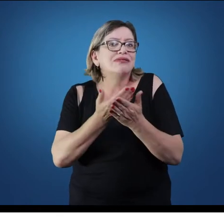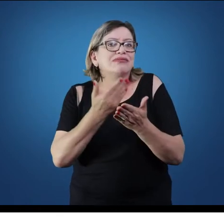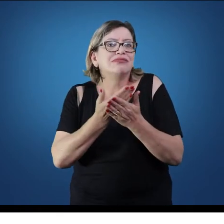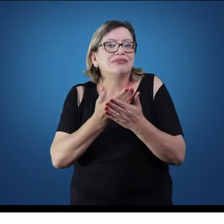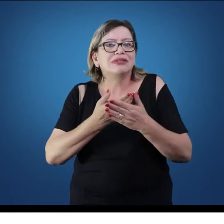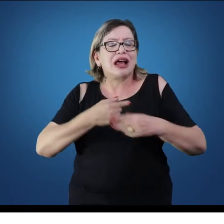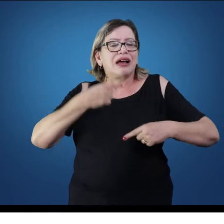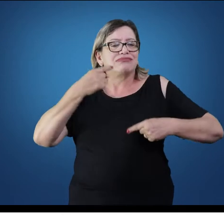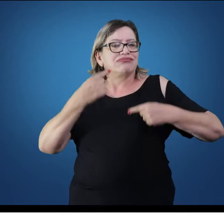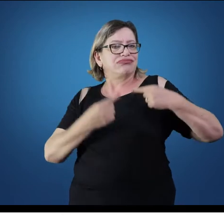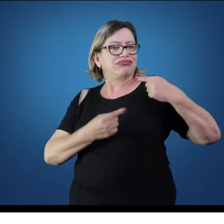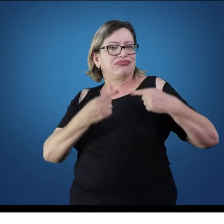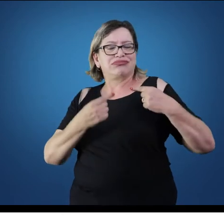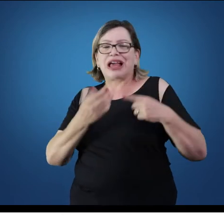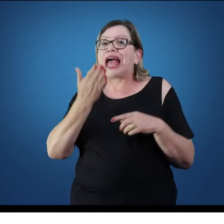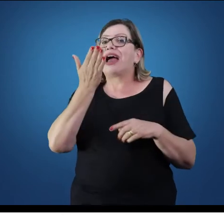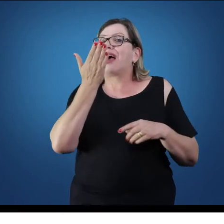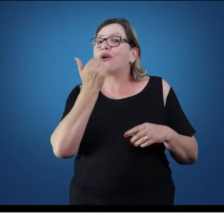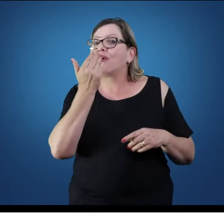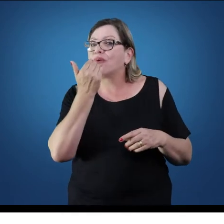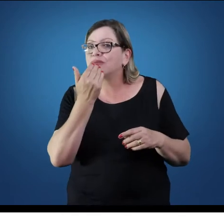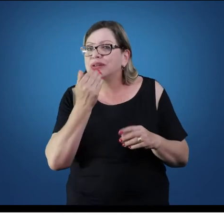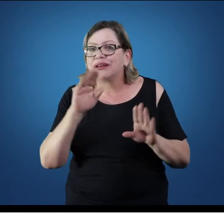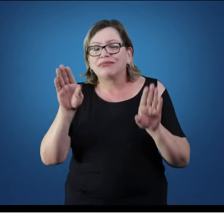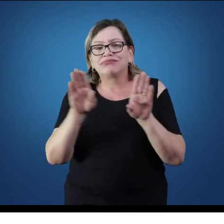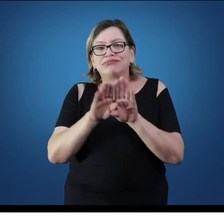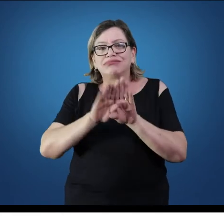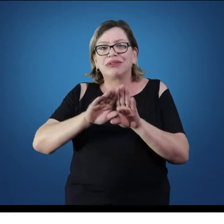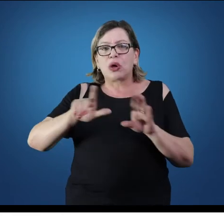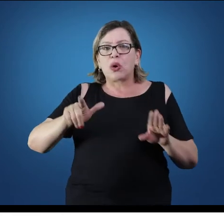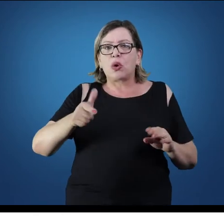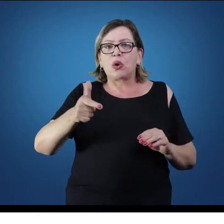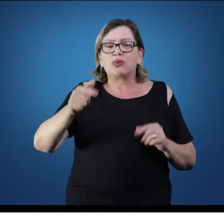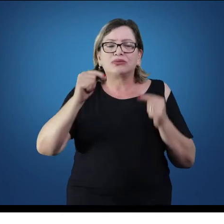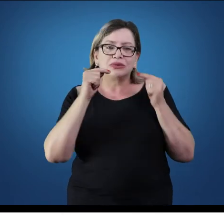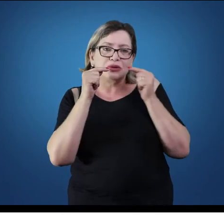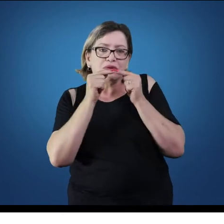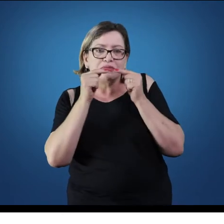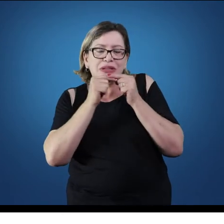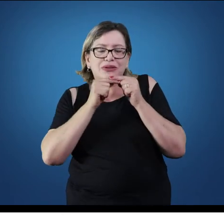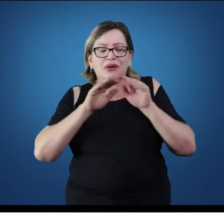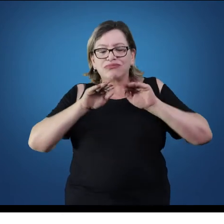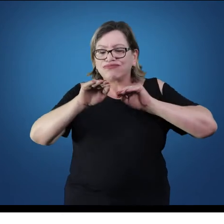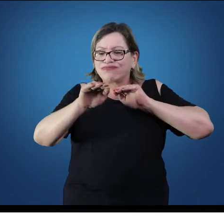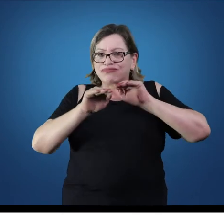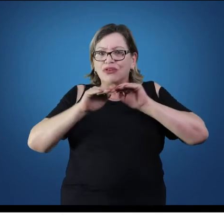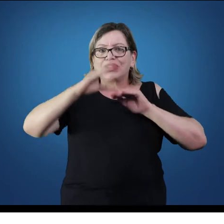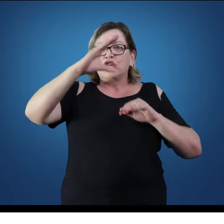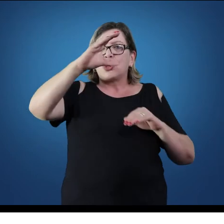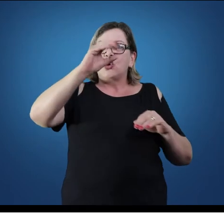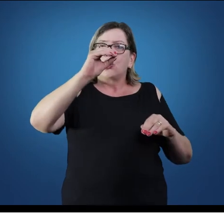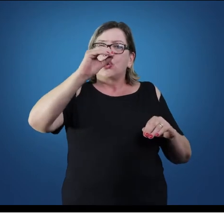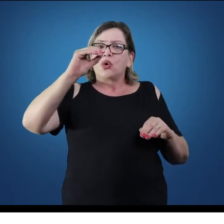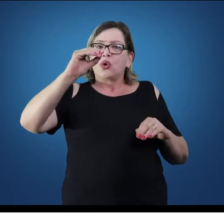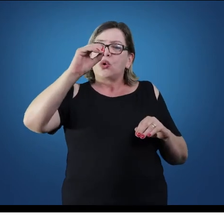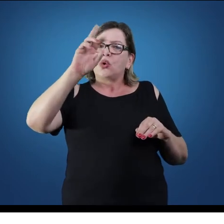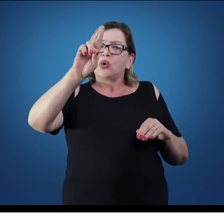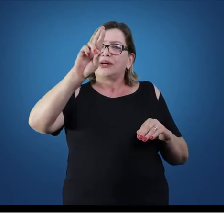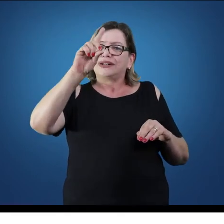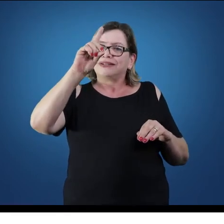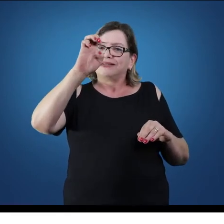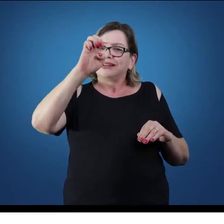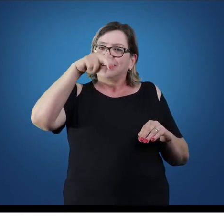à parte alimentar, e outros aspectos ligados, por exemplo, à coordenação motora, que é muito importante para nós,